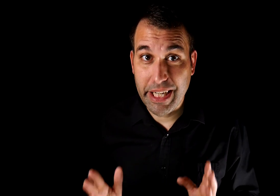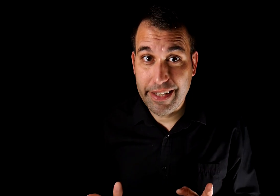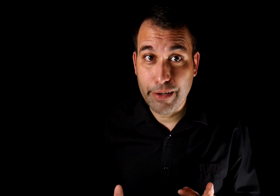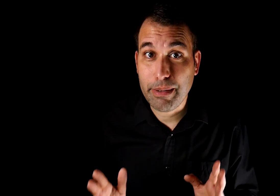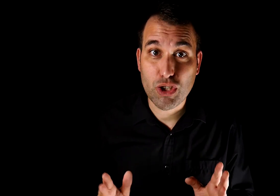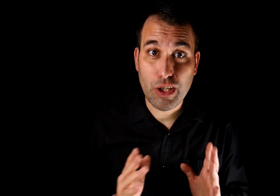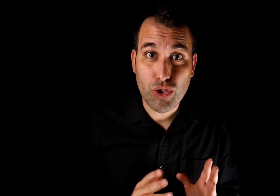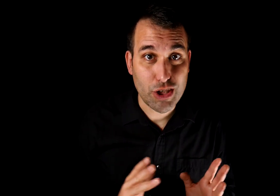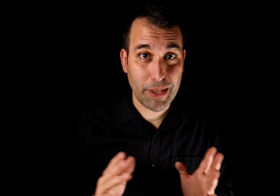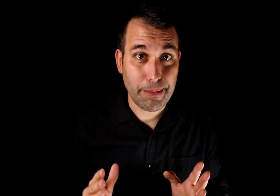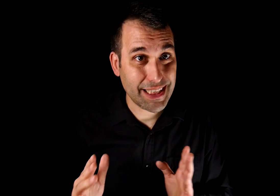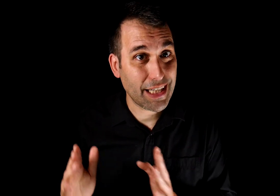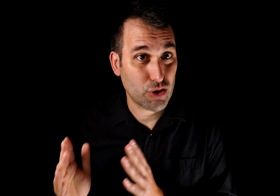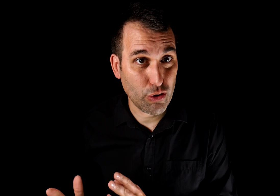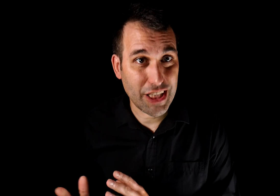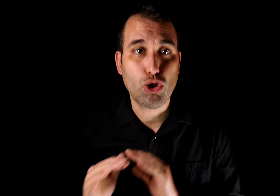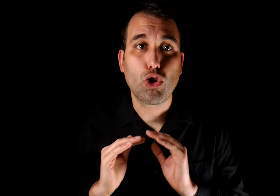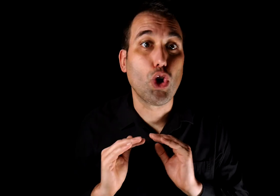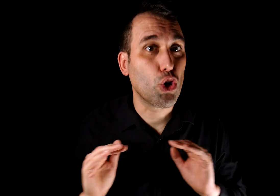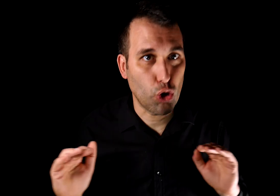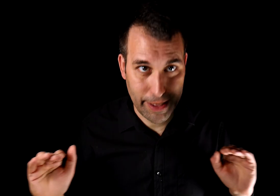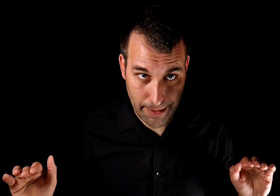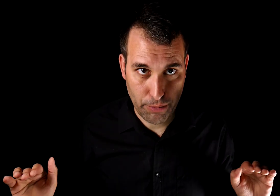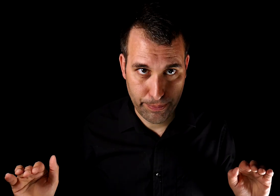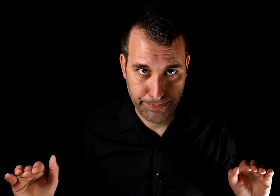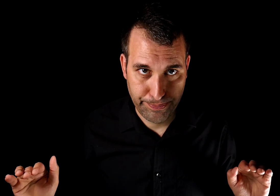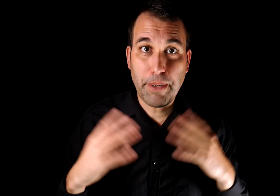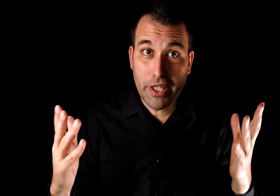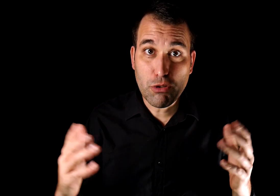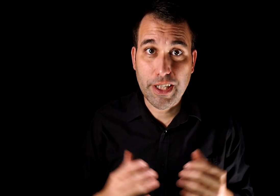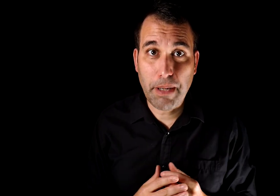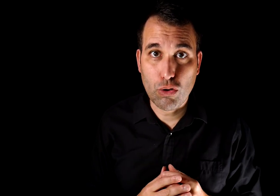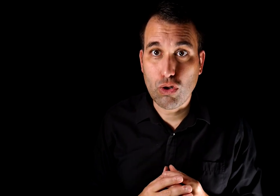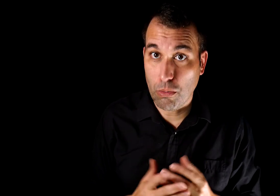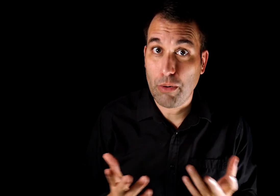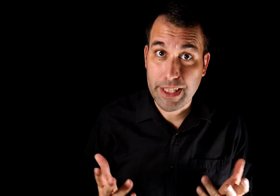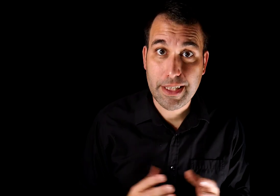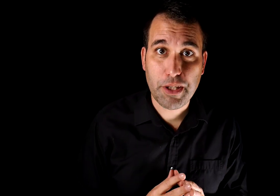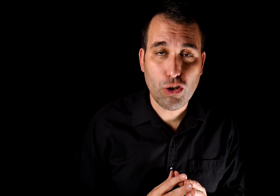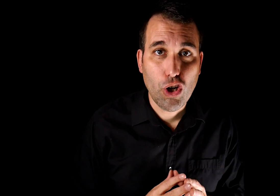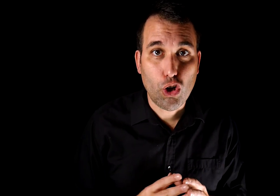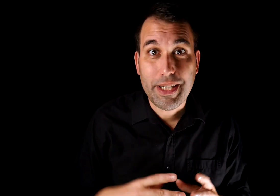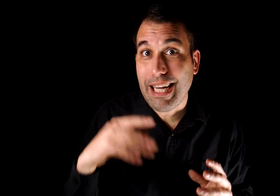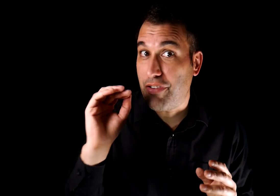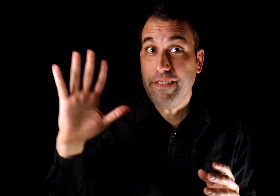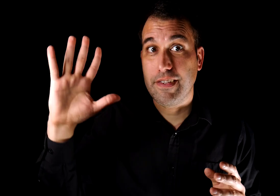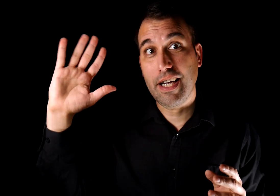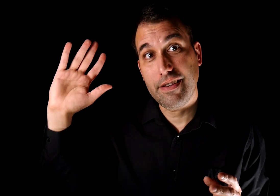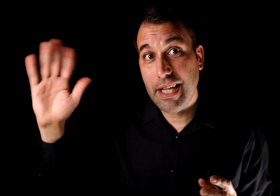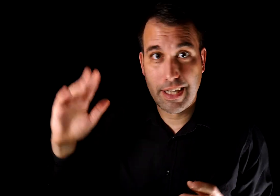imaginación. Vemos denuncias sobre temas sacados de contexto todo el tiempo. Pero digamos que Paco, como buen escéptico, comete la afrenta de ir a